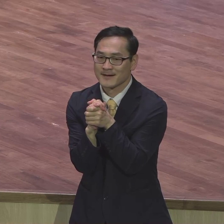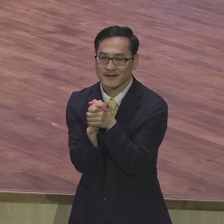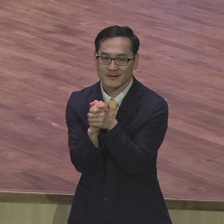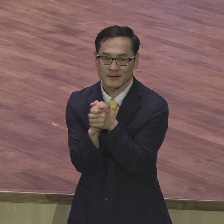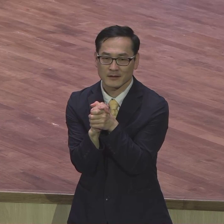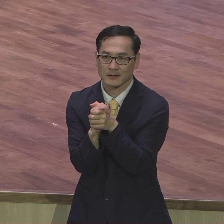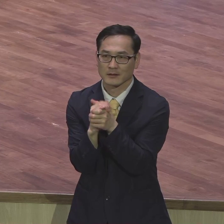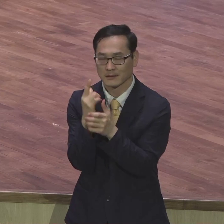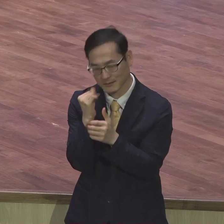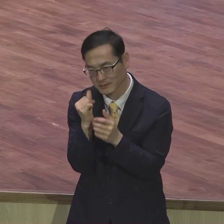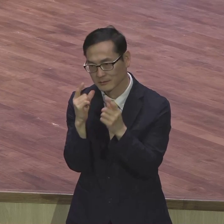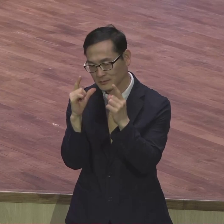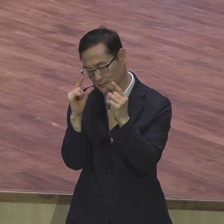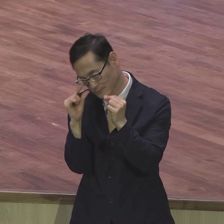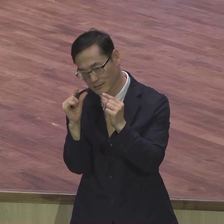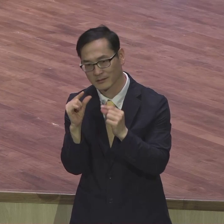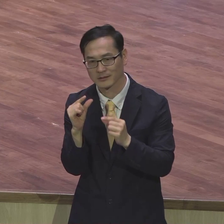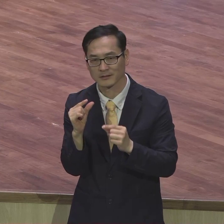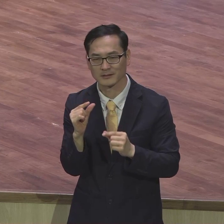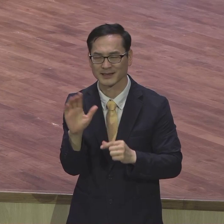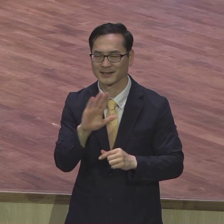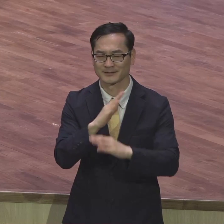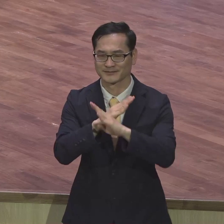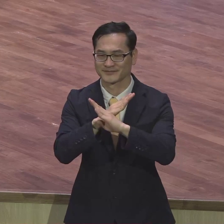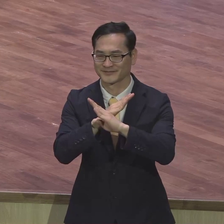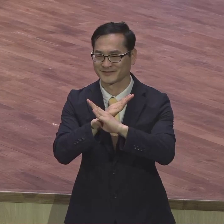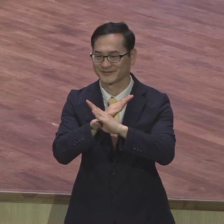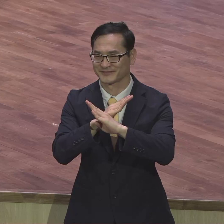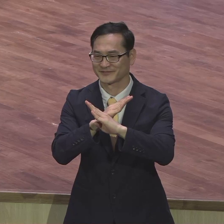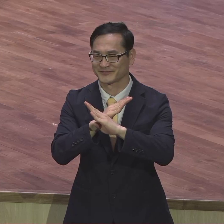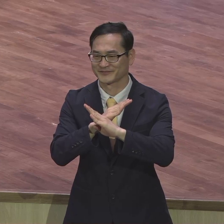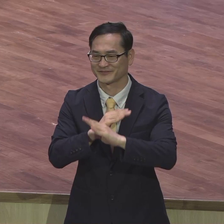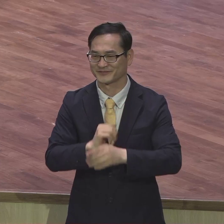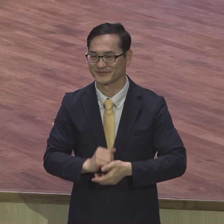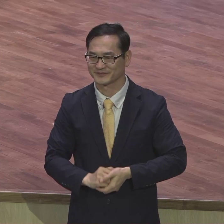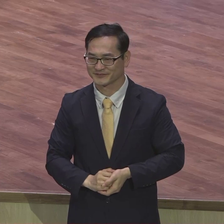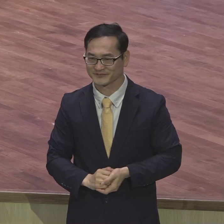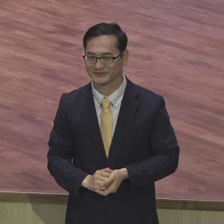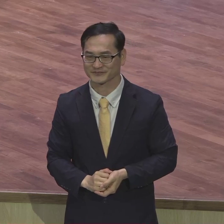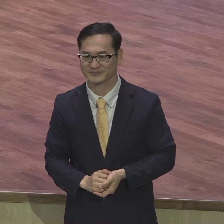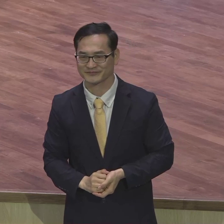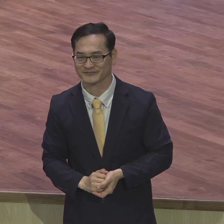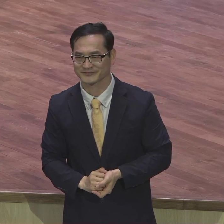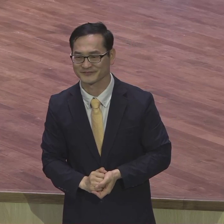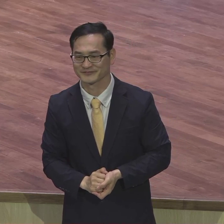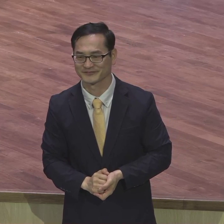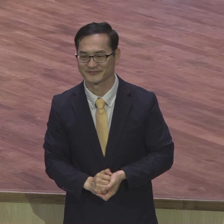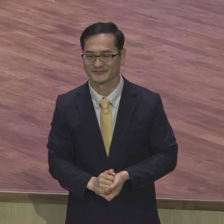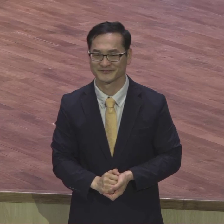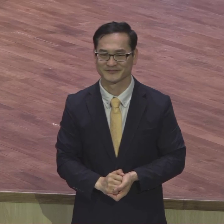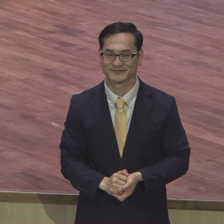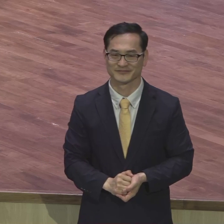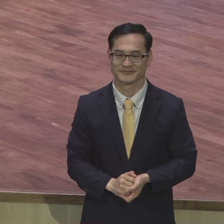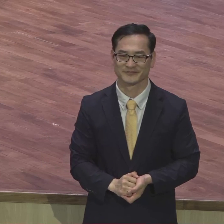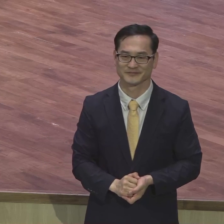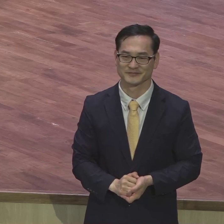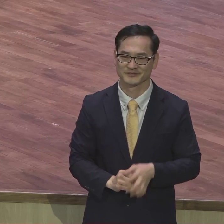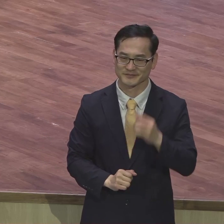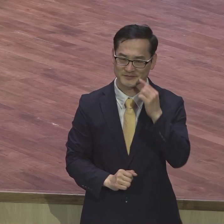종교 지루하기 생각 목사가 나가 할랄루야 다 죽어 하는 소리 그잠말로 어제의 말 또